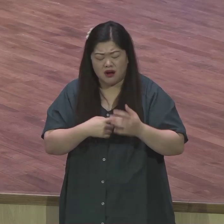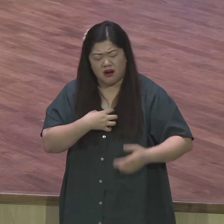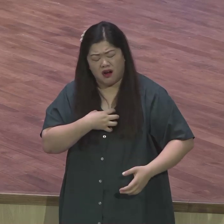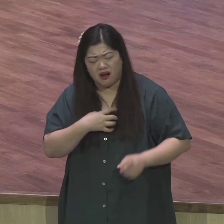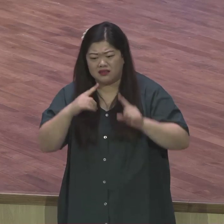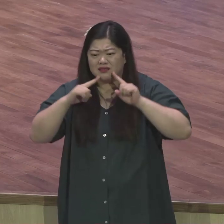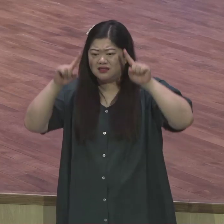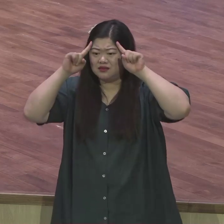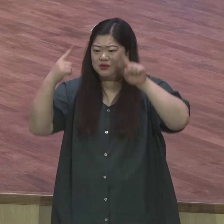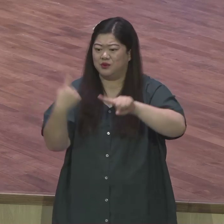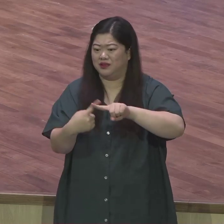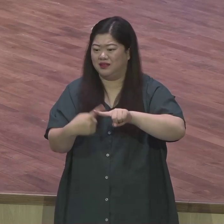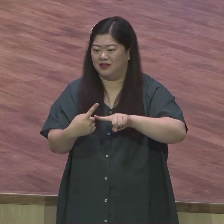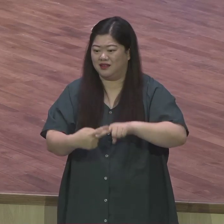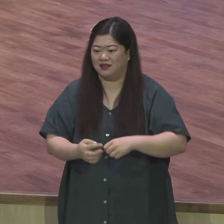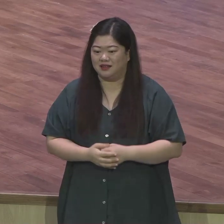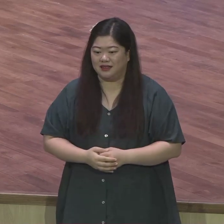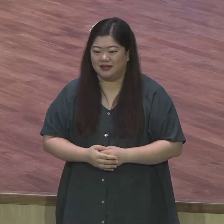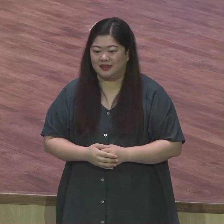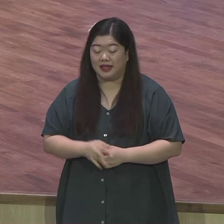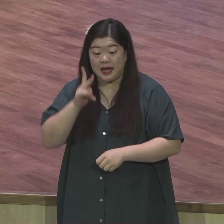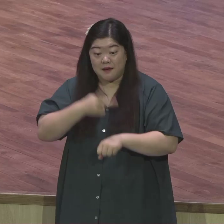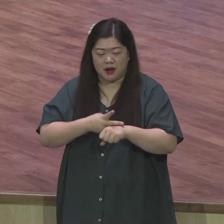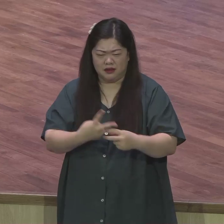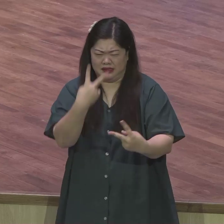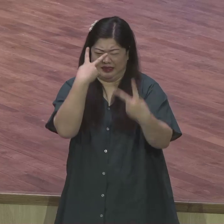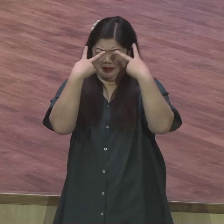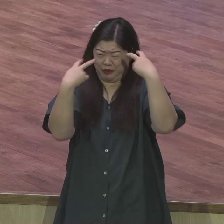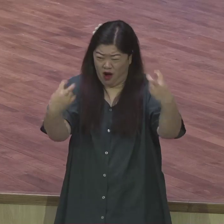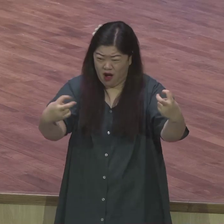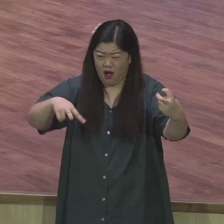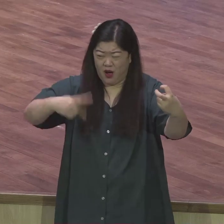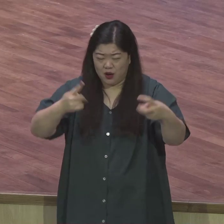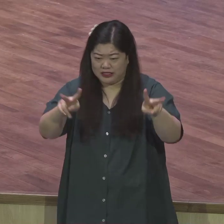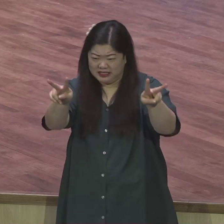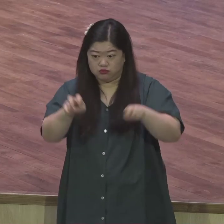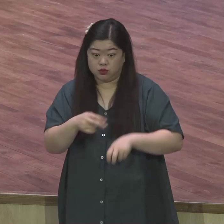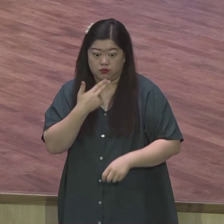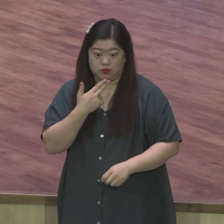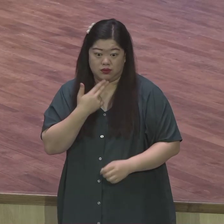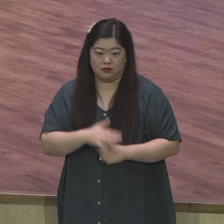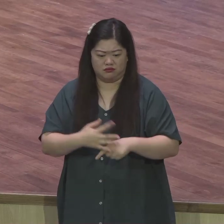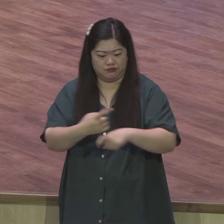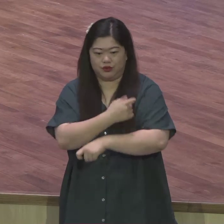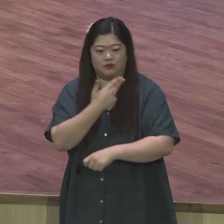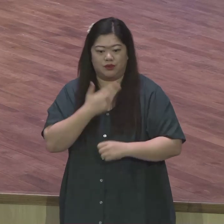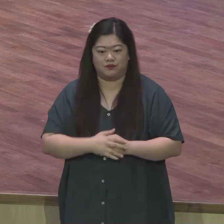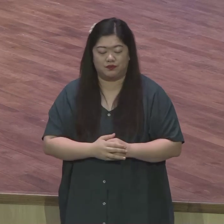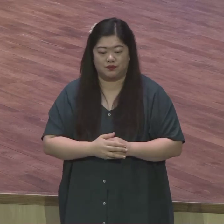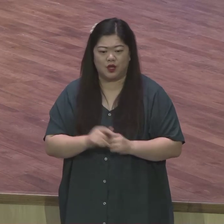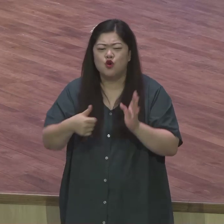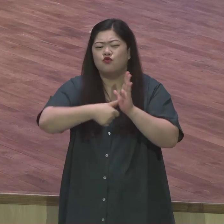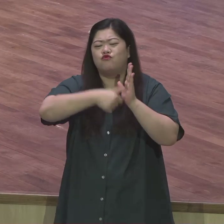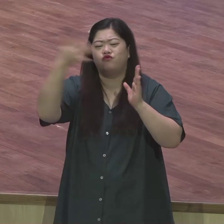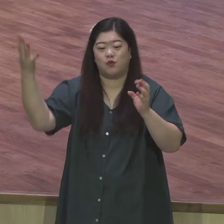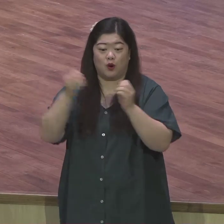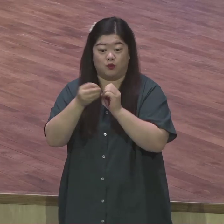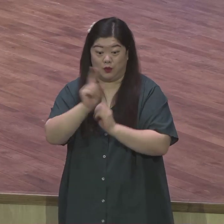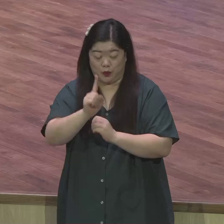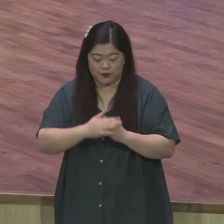미워한데도 결코 미워하지 않았어요 이런 유명한 말이 있어요 이스라엘은 바울을 버렸으나 바울은 이스라엘을